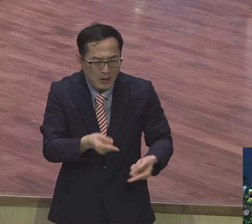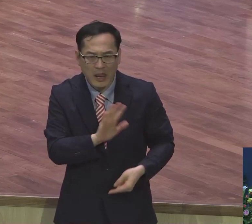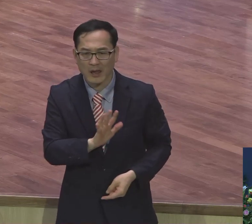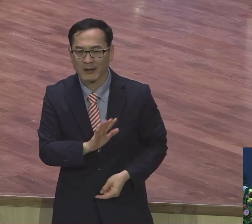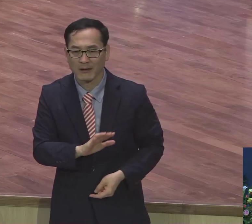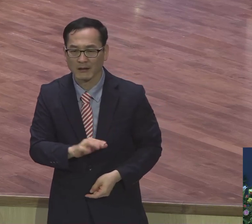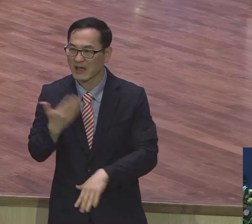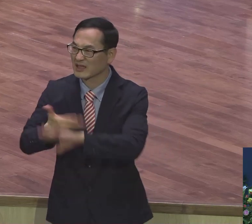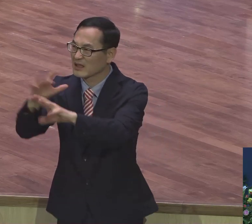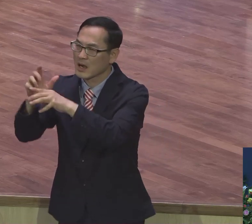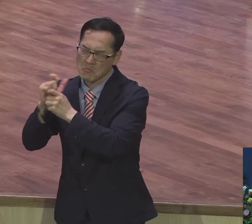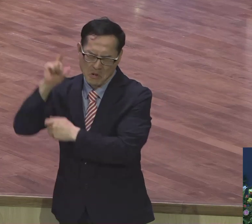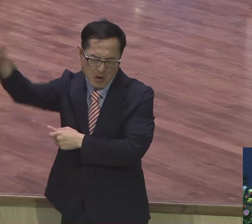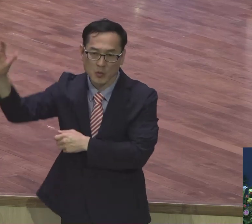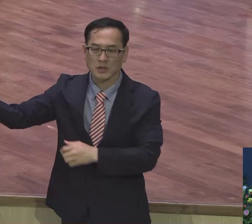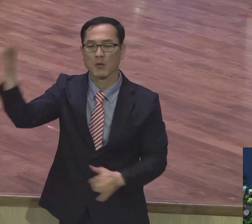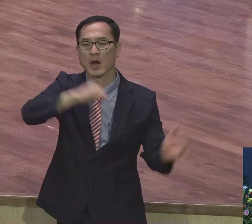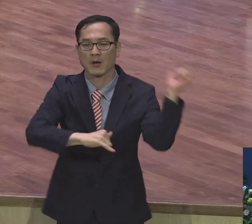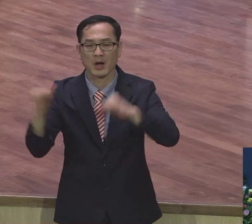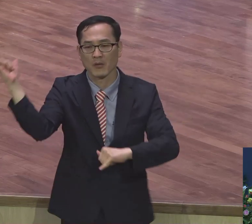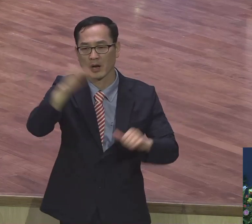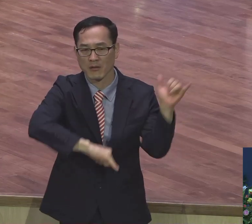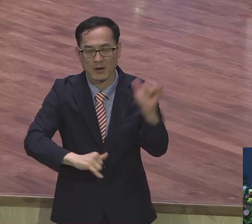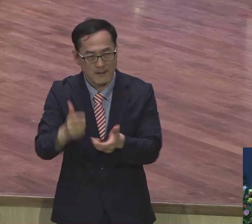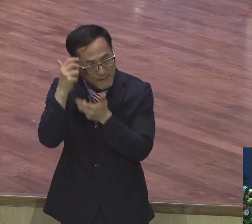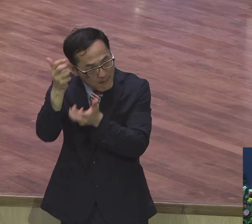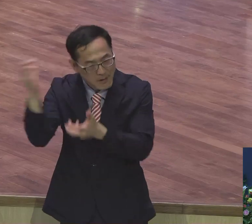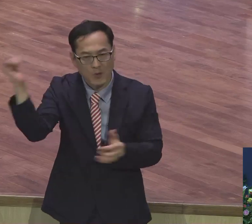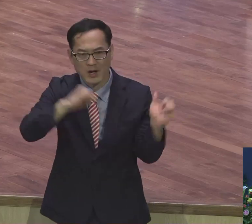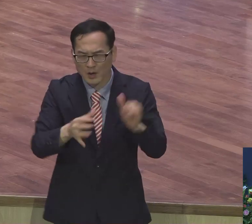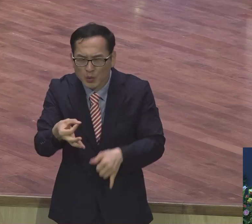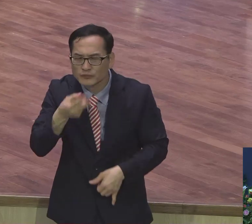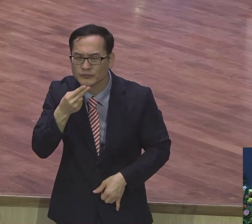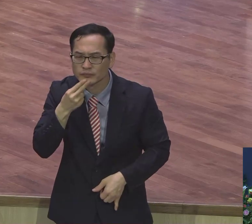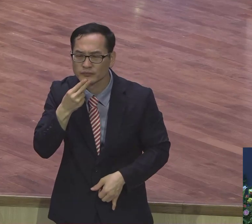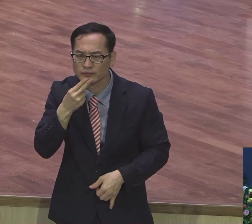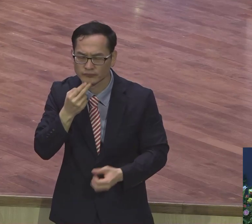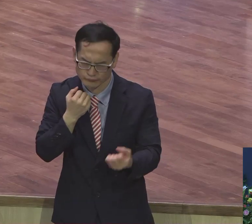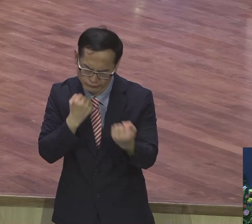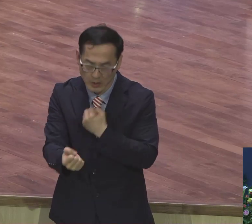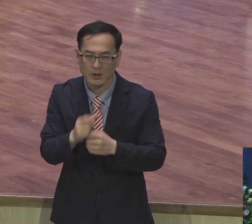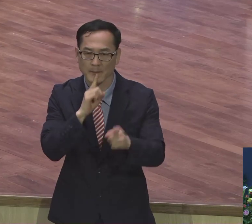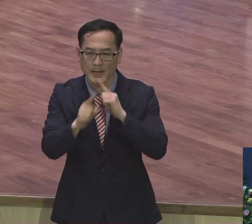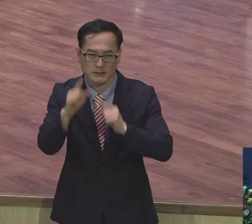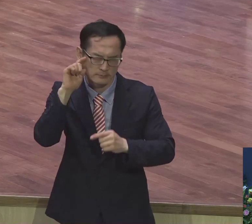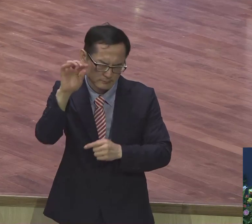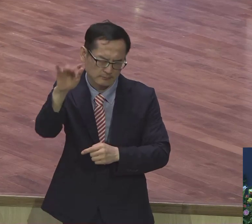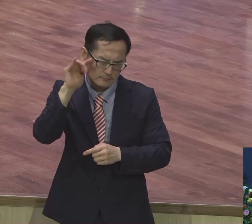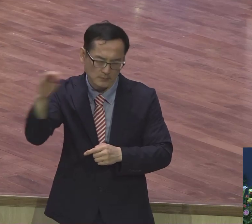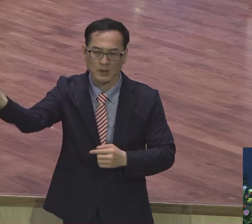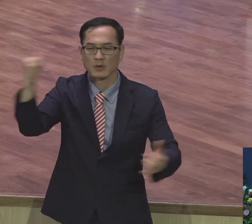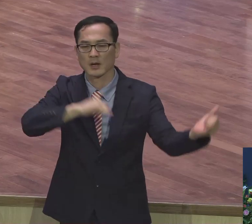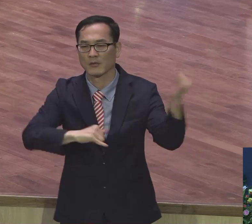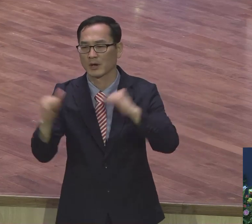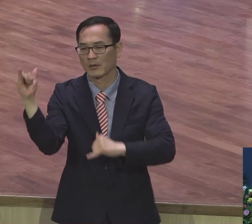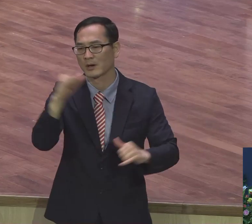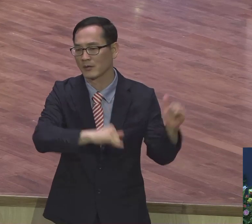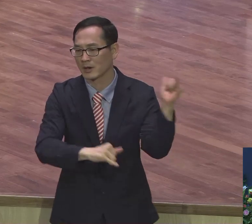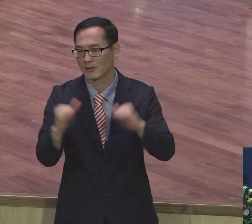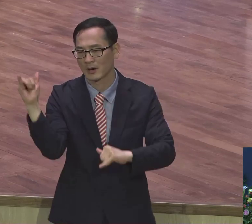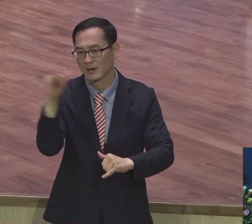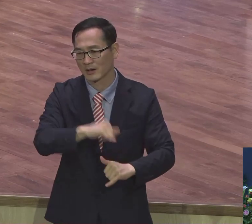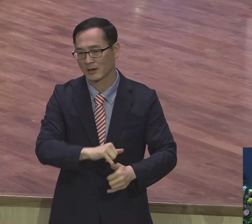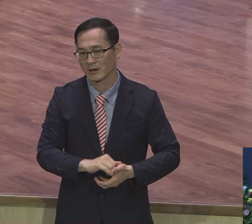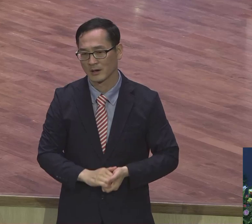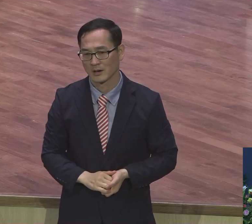받아보겠다고 열악한 환경 가운데 돈이 있습니까? 돈도 없어요. 어려운 중에도 메시지를 그렇게 세계를 움직이는 이